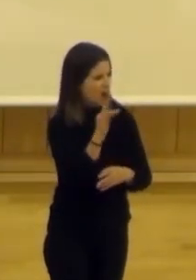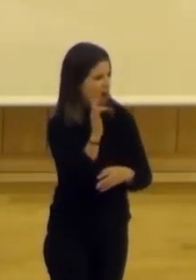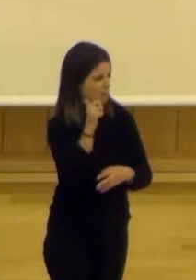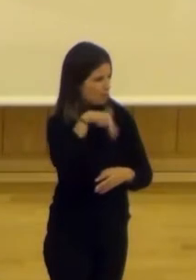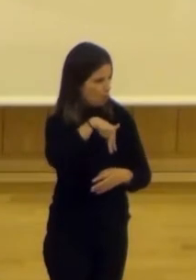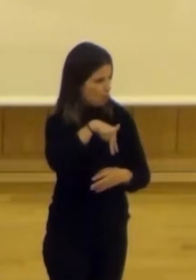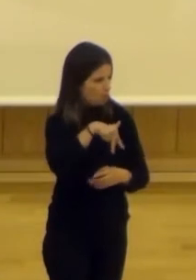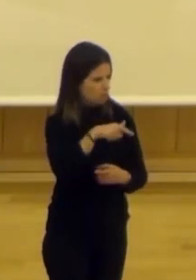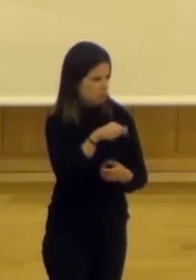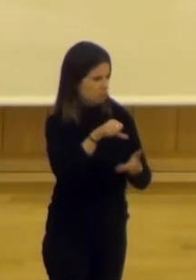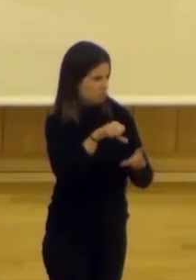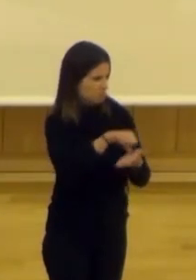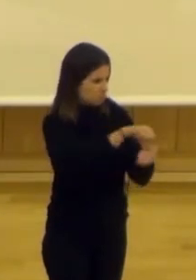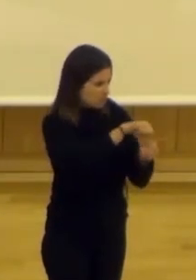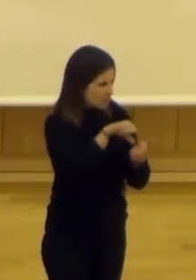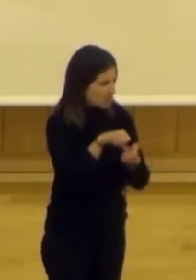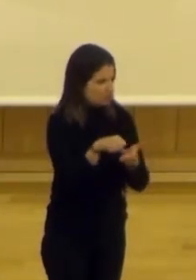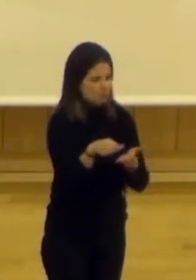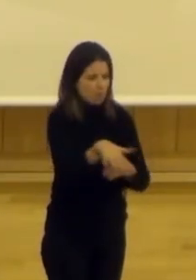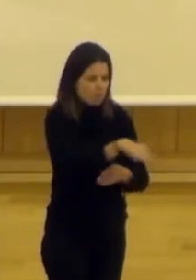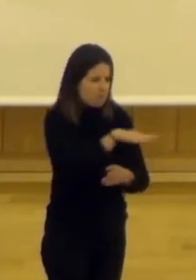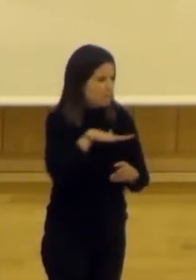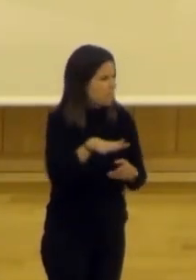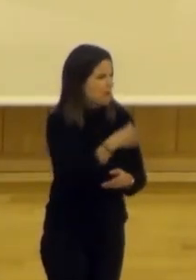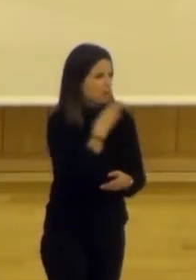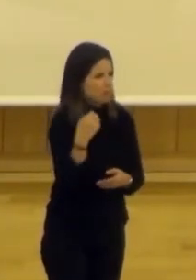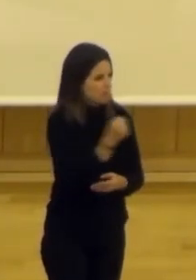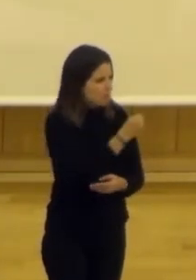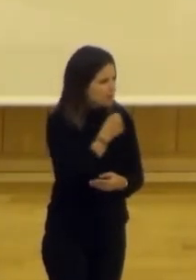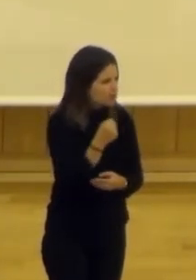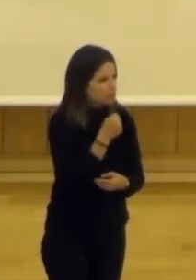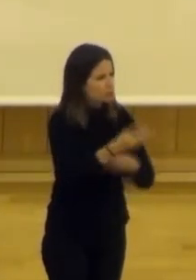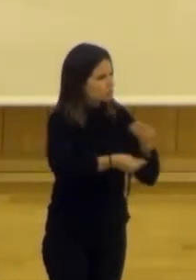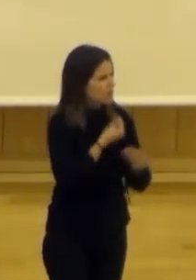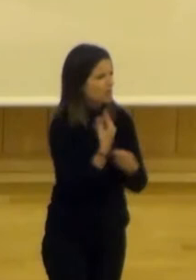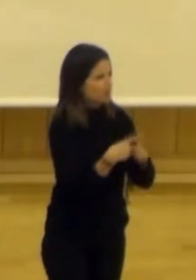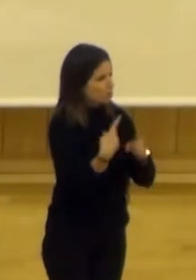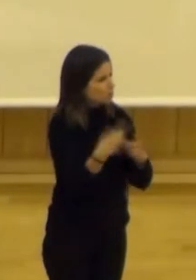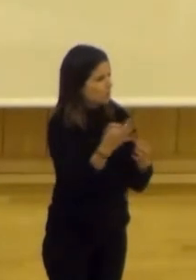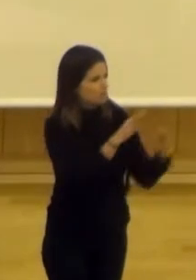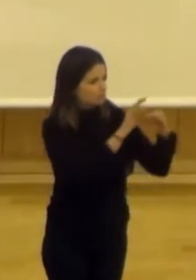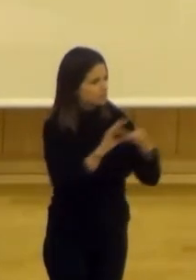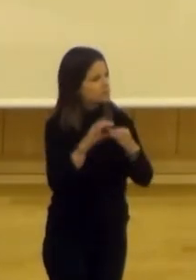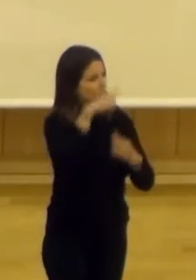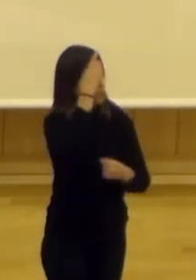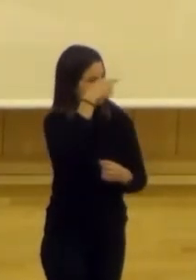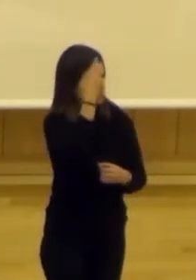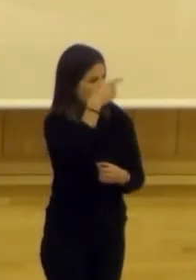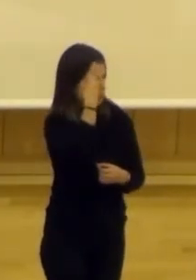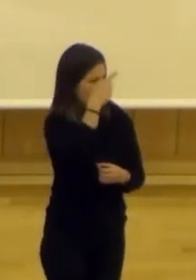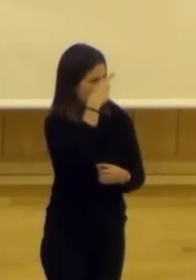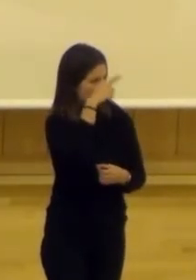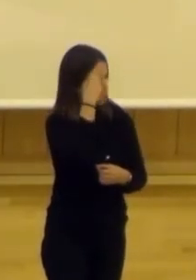es la ex-serrería belga, es un espacio espectacular donde se hacen muchísimas cosas que tienen que ver con la cultura, pero con la cultura